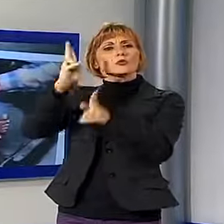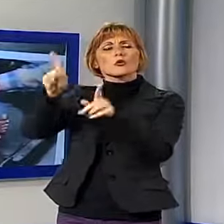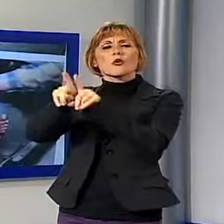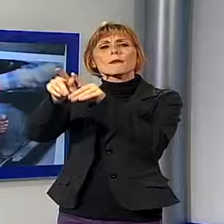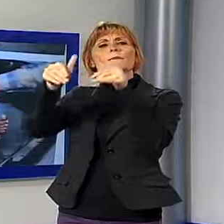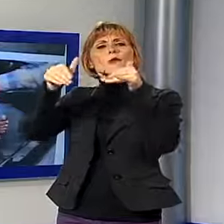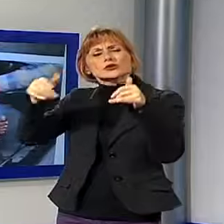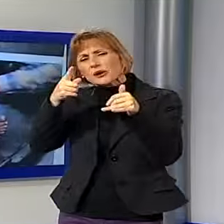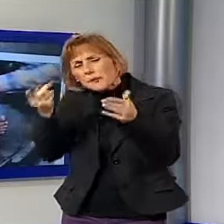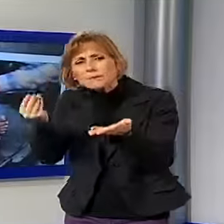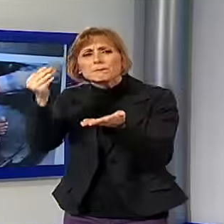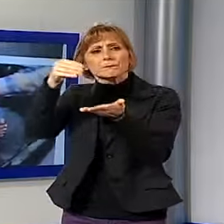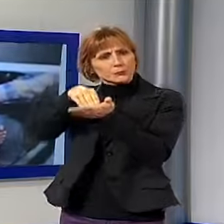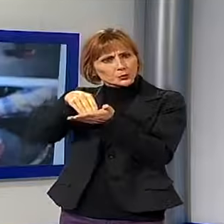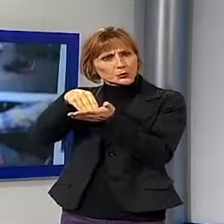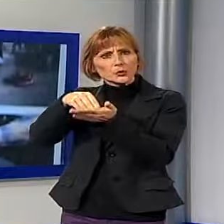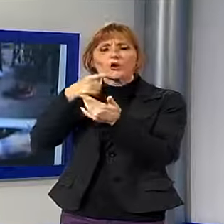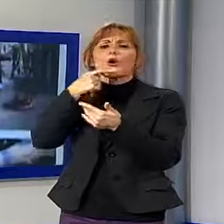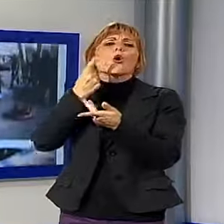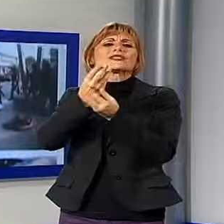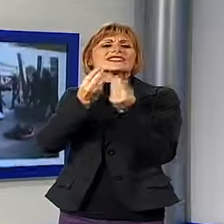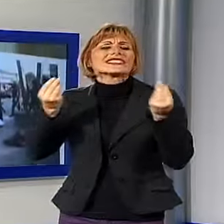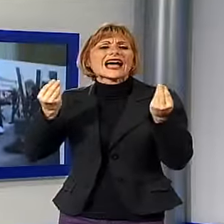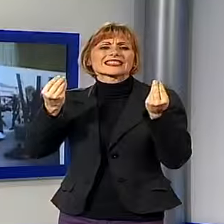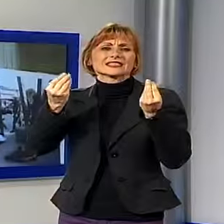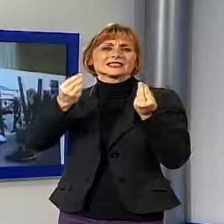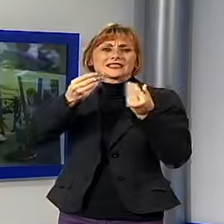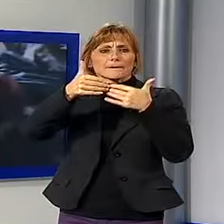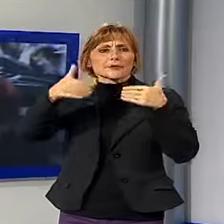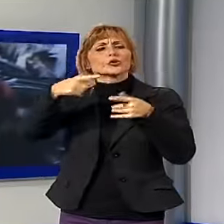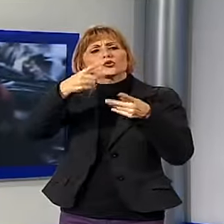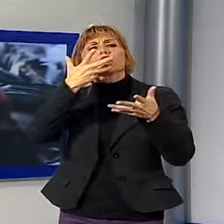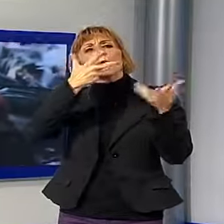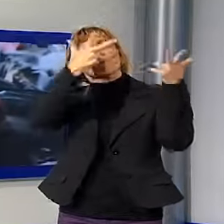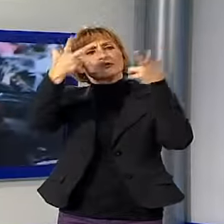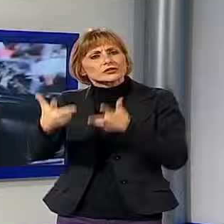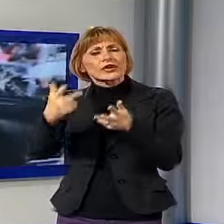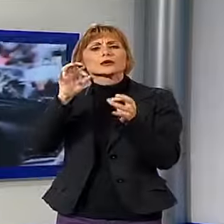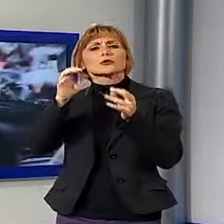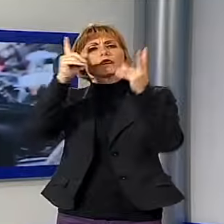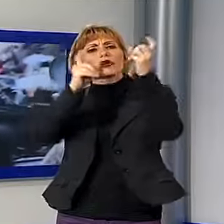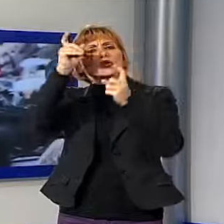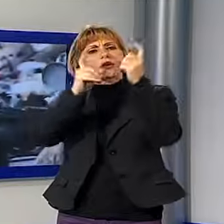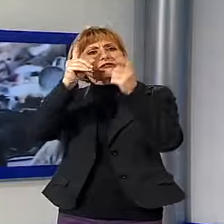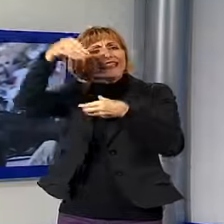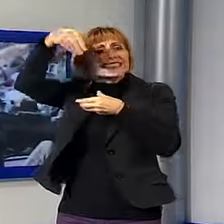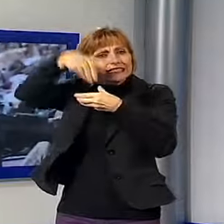mostra o anzi tante mostre, tu vuoi proprio portare la fotografia come dicevi all'interno della città, per questo c'è stato il